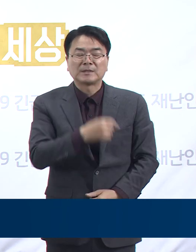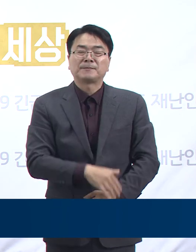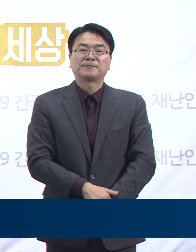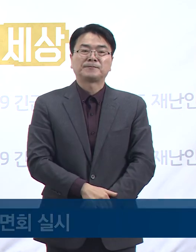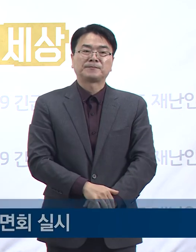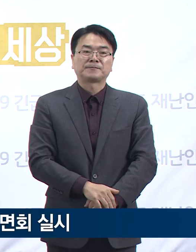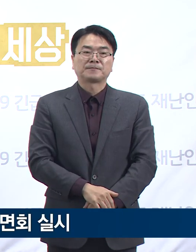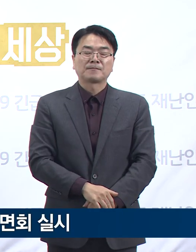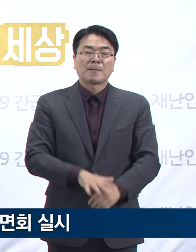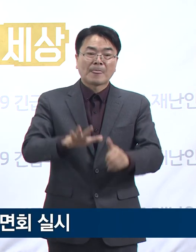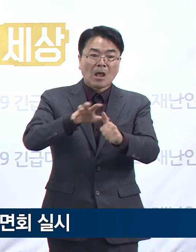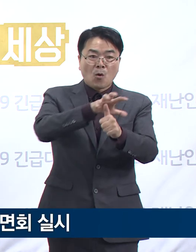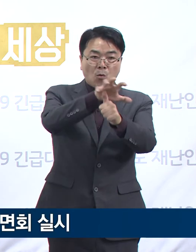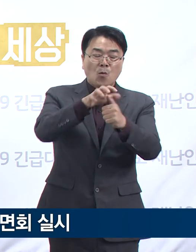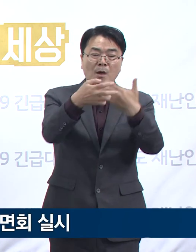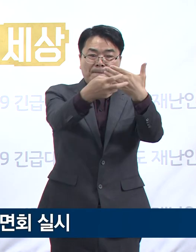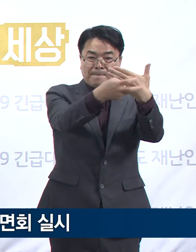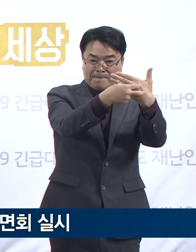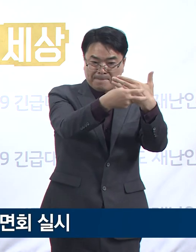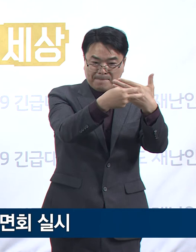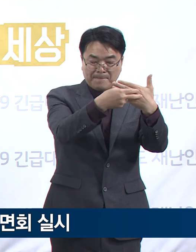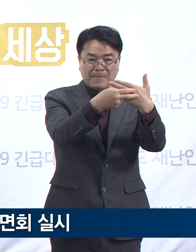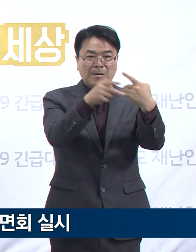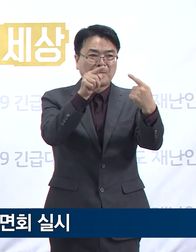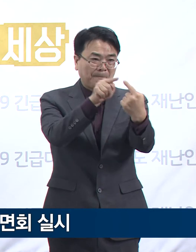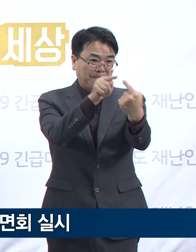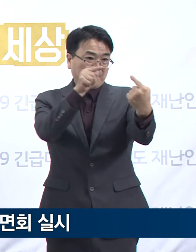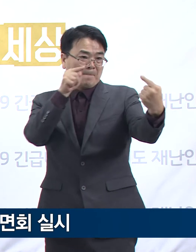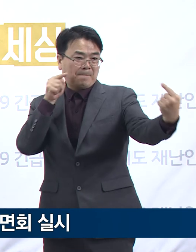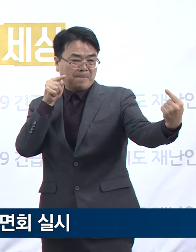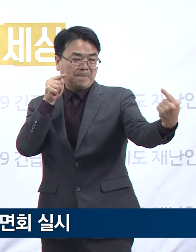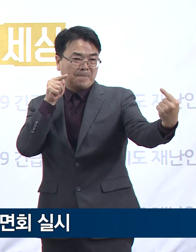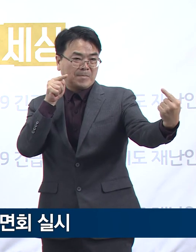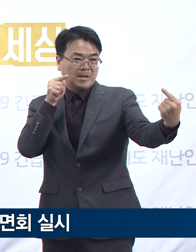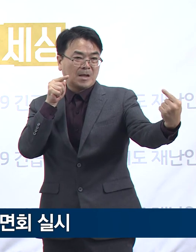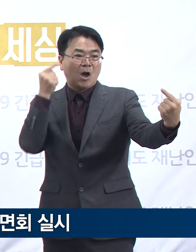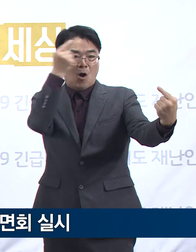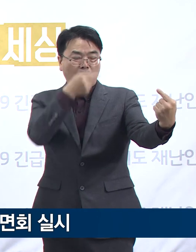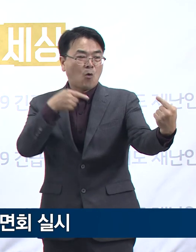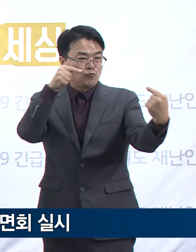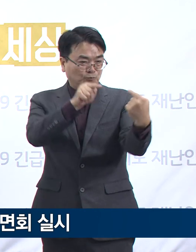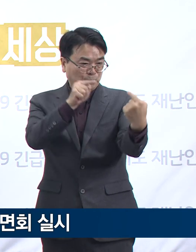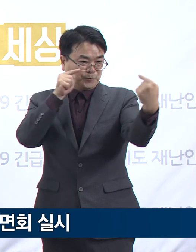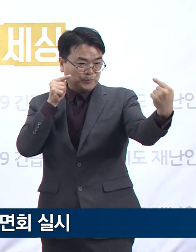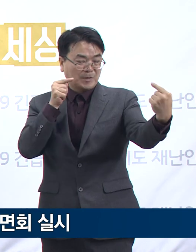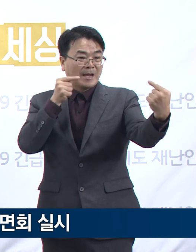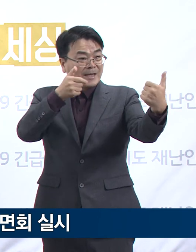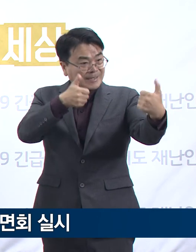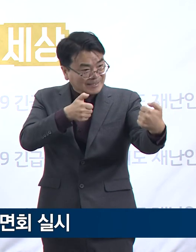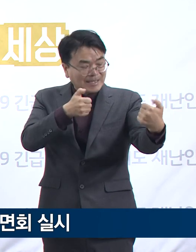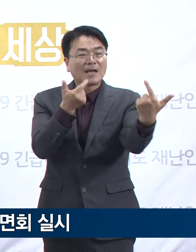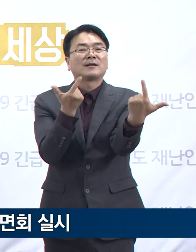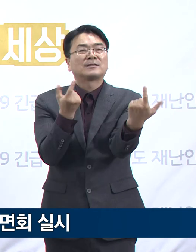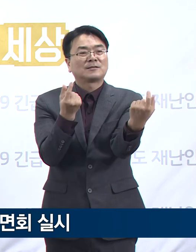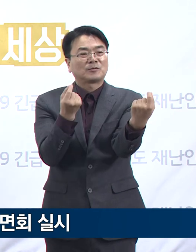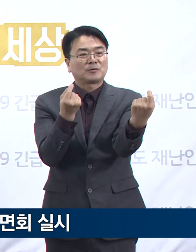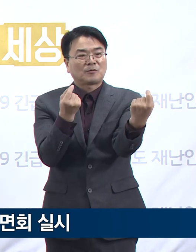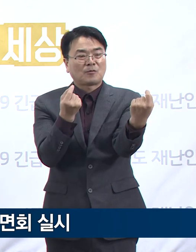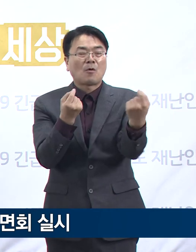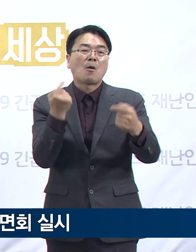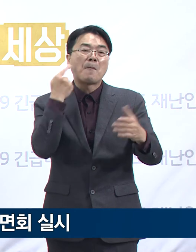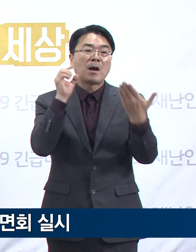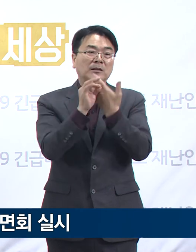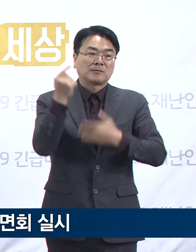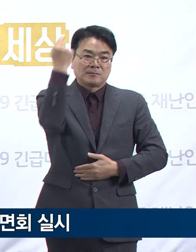요양병원과 의료기간은 비접촉 면회를 실시합니다. 요양병원 전 인원에 대해 증상 유무를 철저히